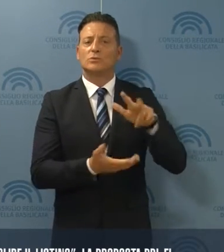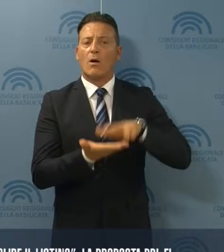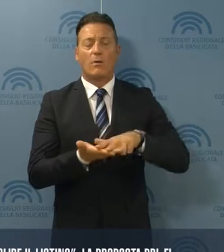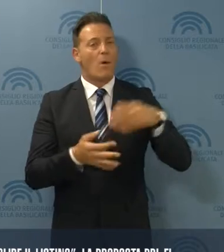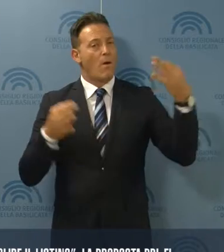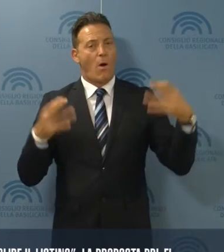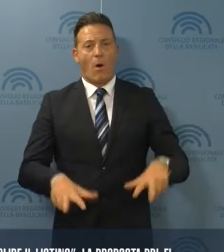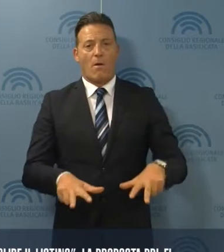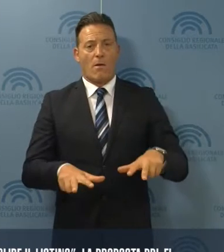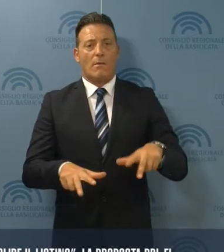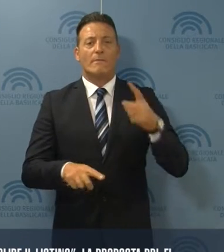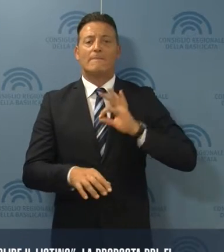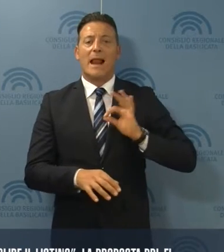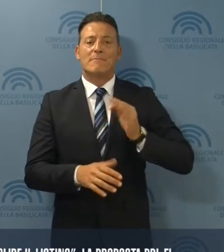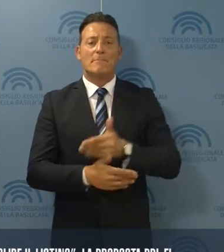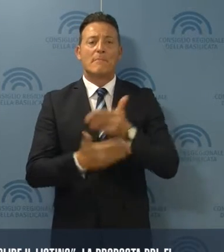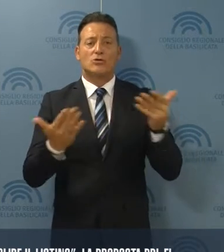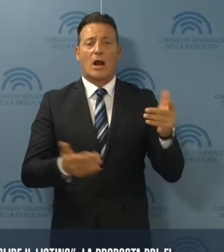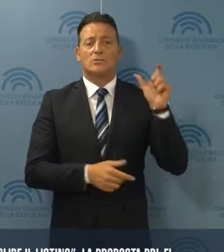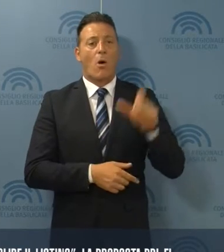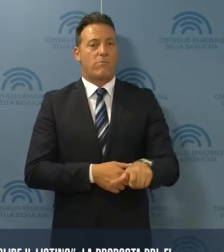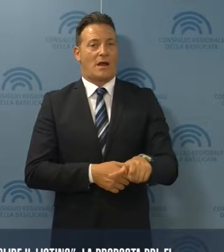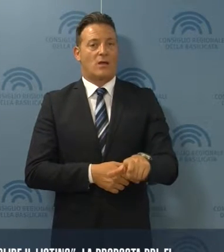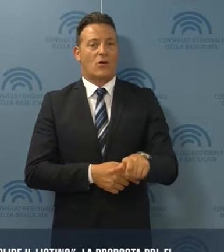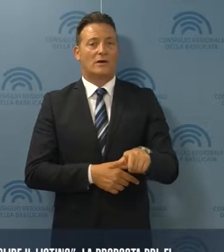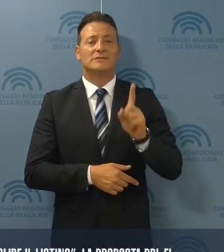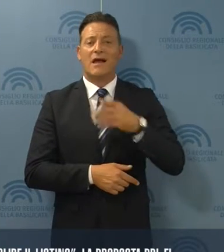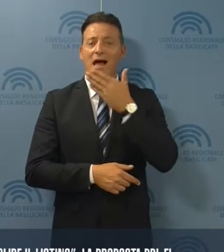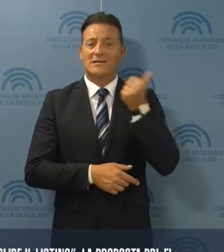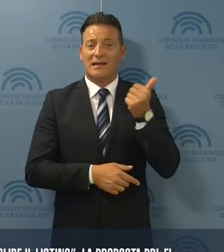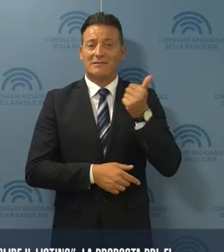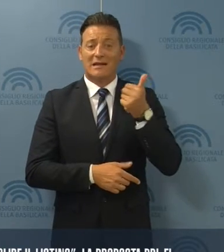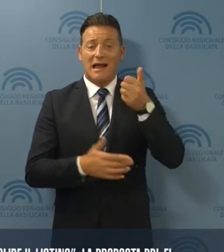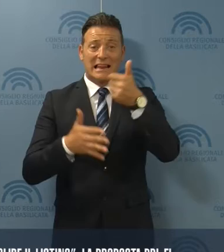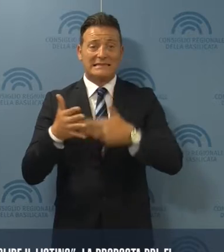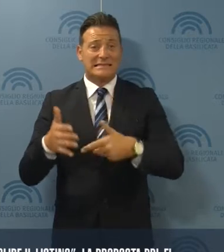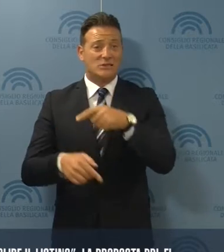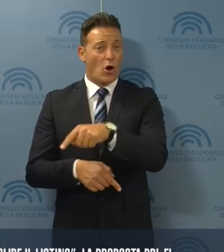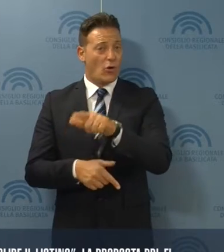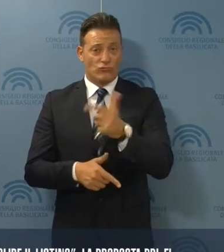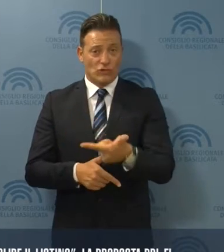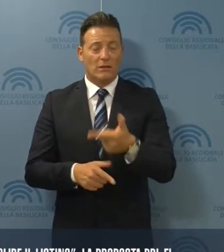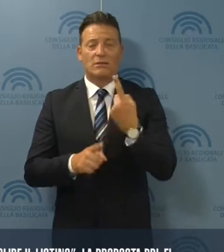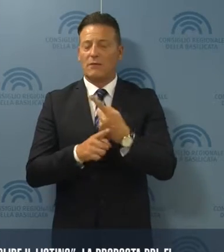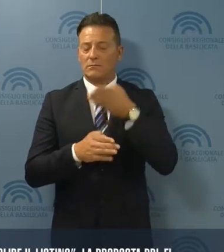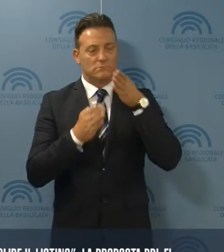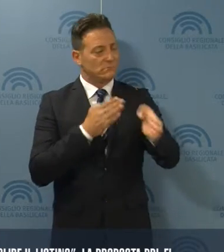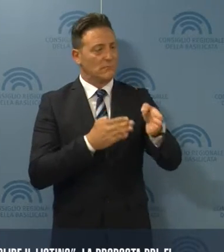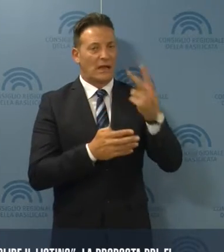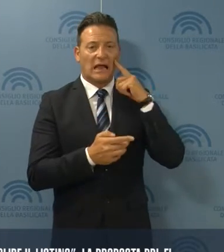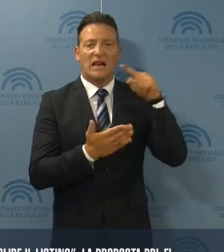obbligatoria del premio di maggioranza che, in assenza del listino, dovrà fare esclusivo